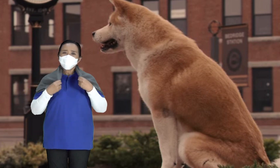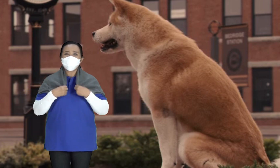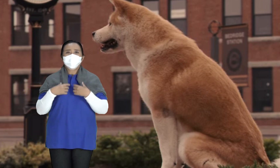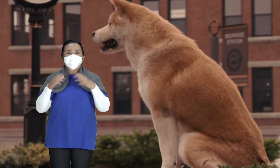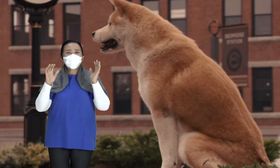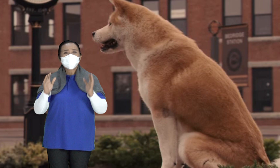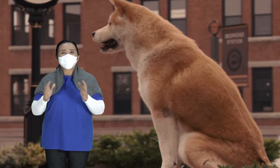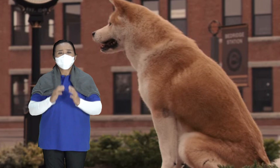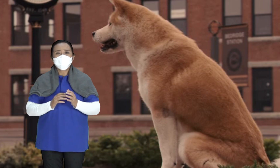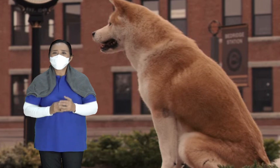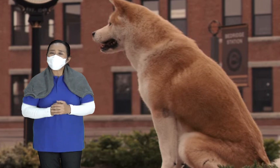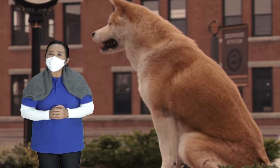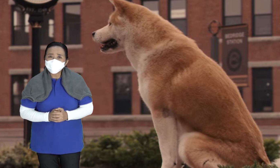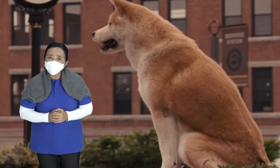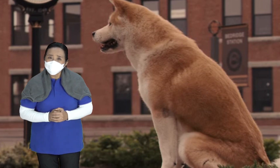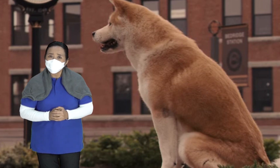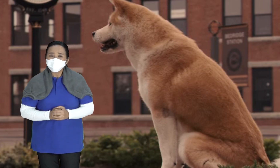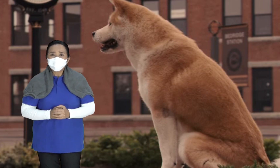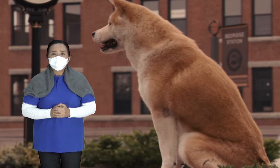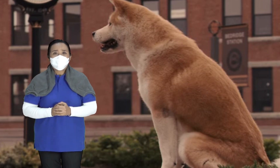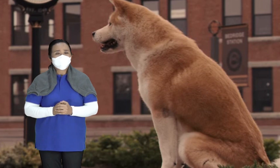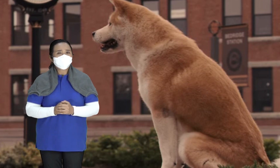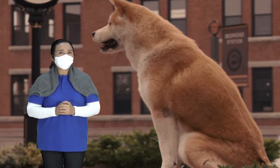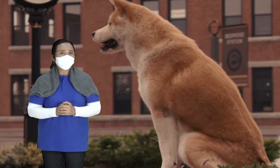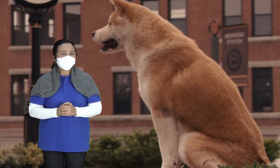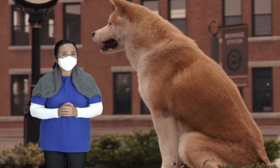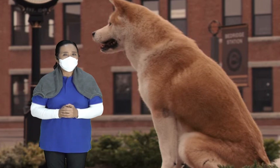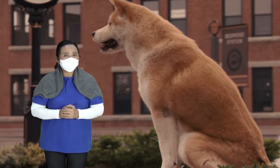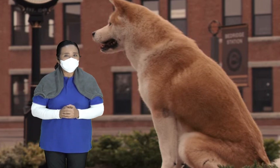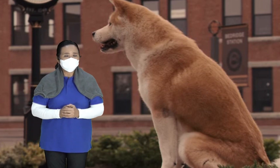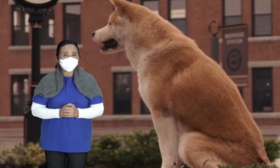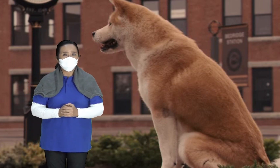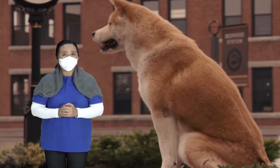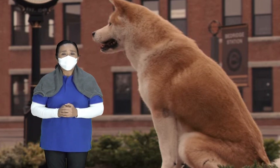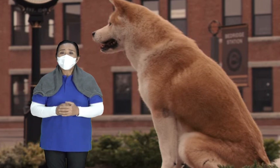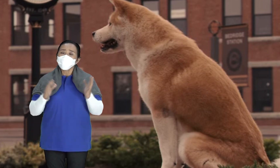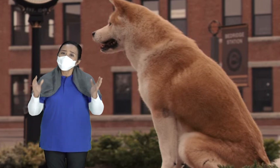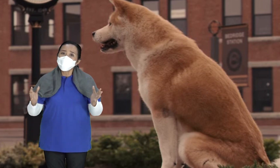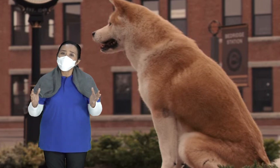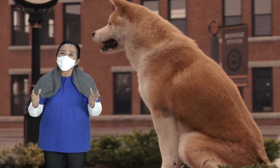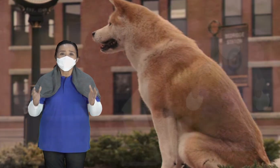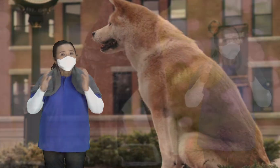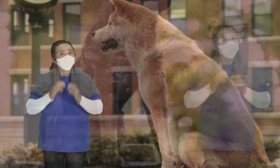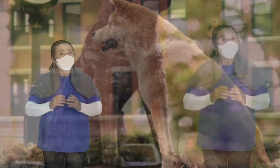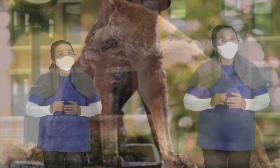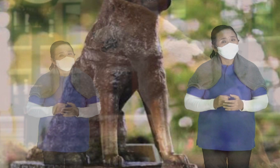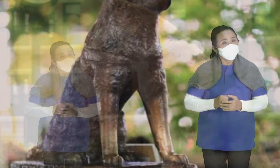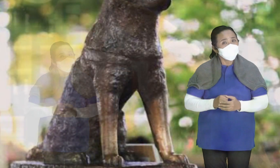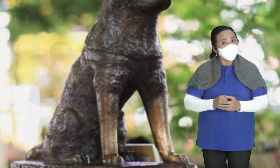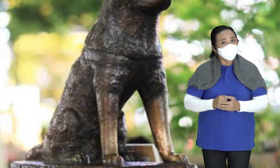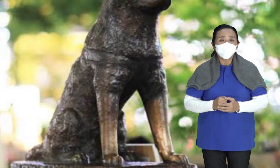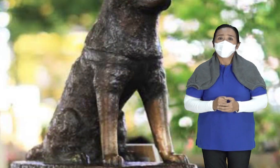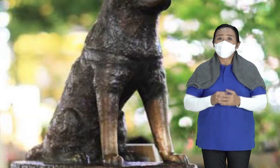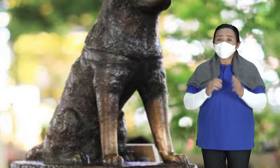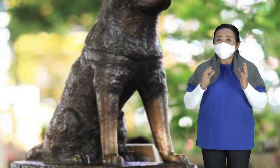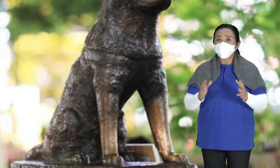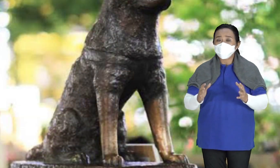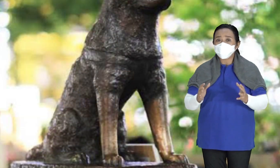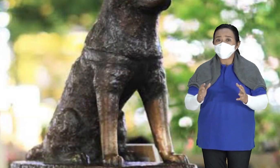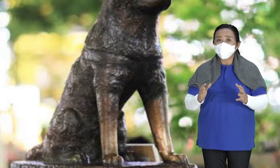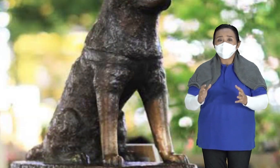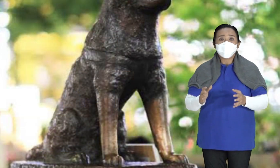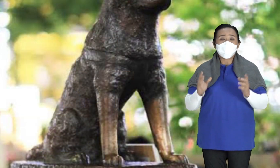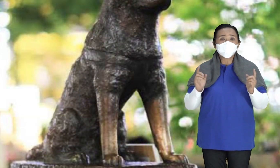Nah Banyak orang yang simpati Atas kesetiaan Hachiko Lalu dibangunlah sebuah patung Di